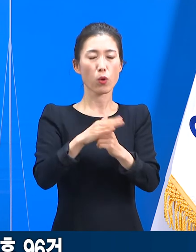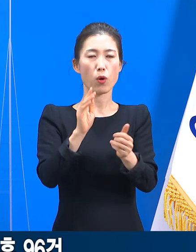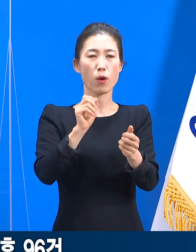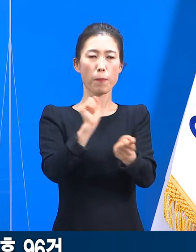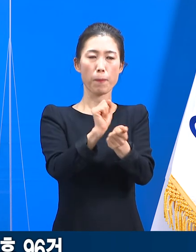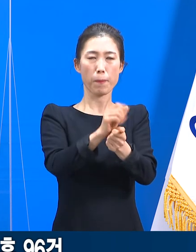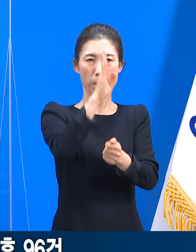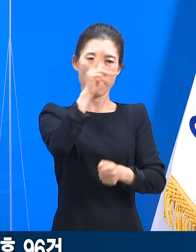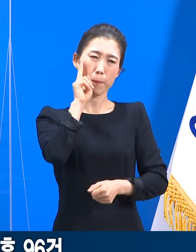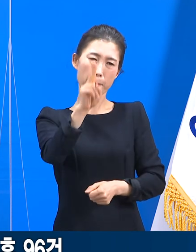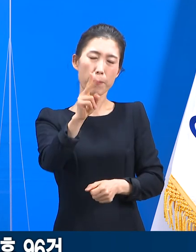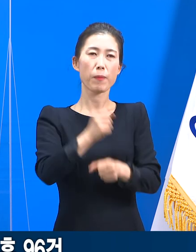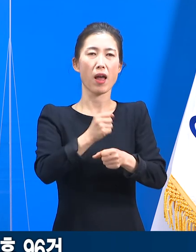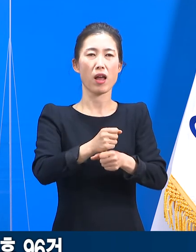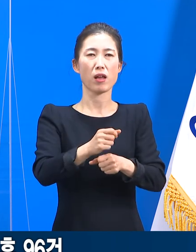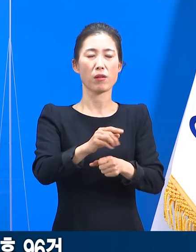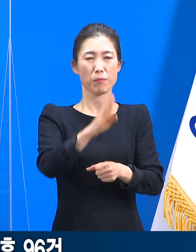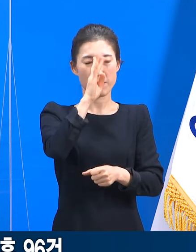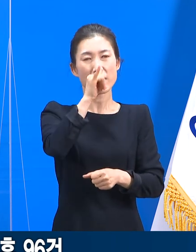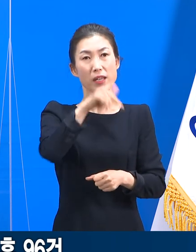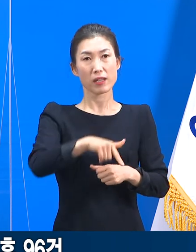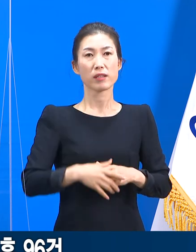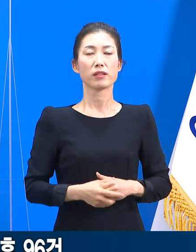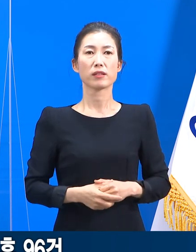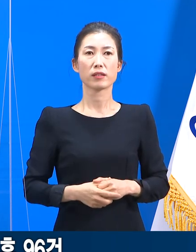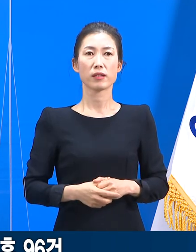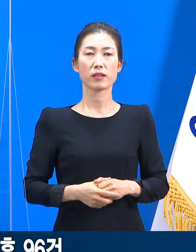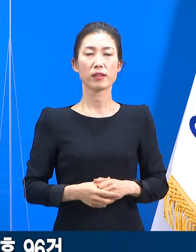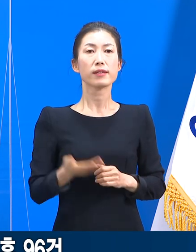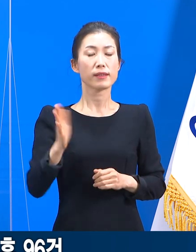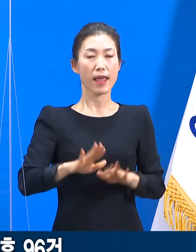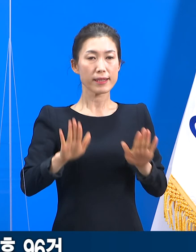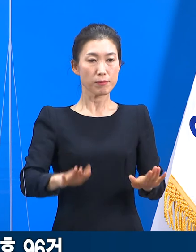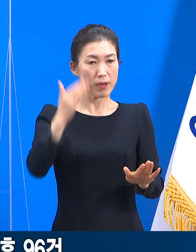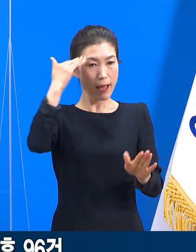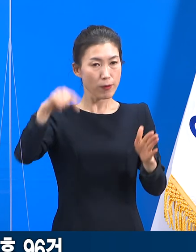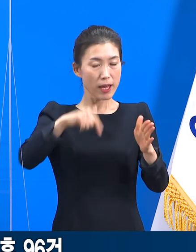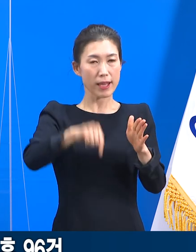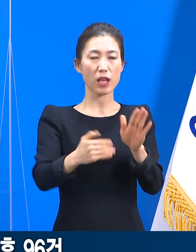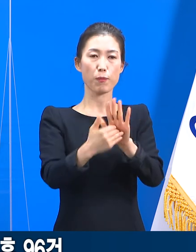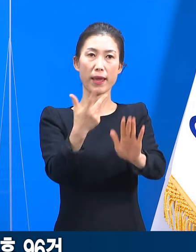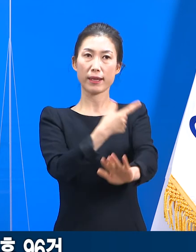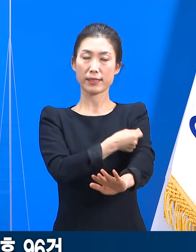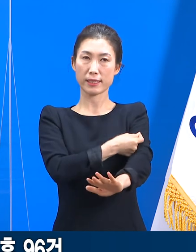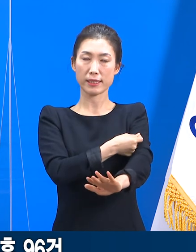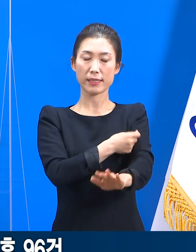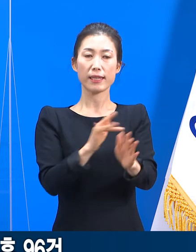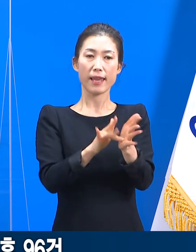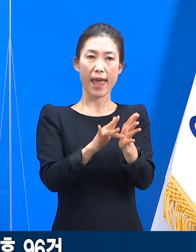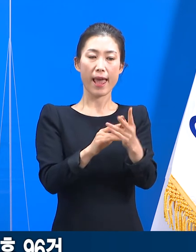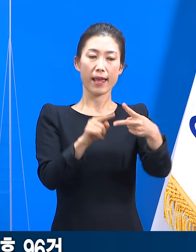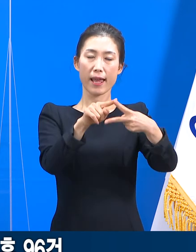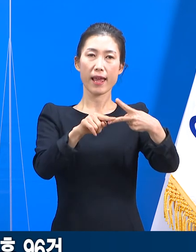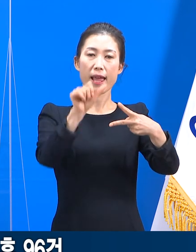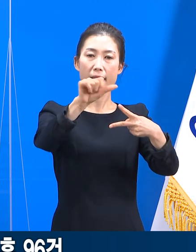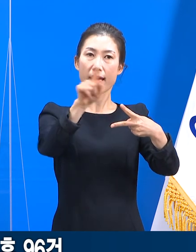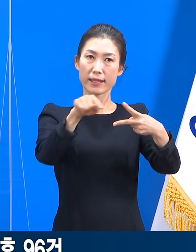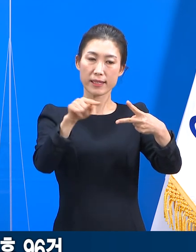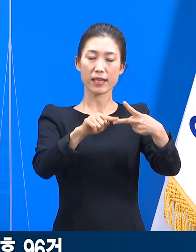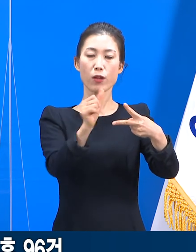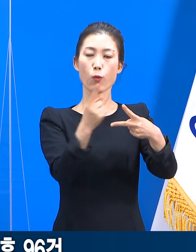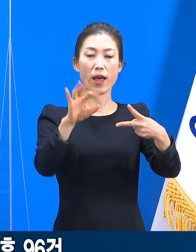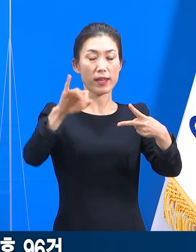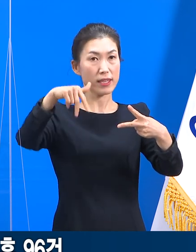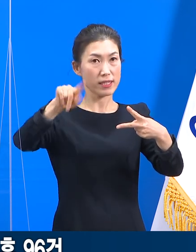다소 높이는 것으로 알려져 있습니다. 하지만 현재 국내에서 접종 중인 두 종류의 백신 효능 감소 영향은